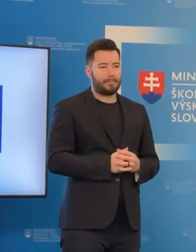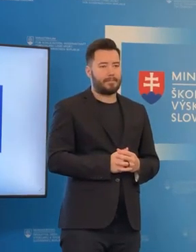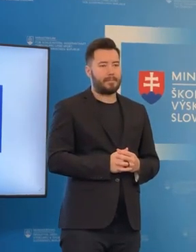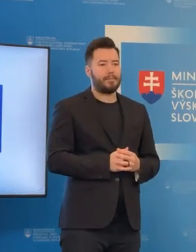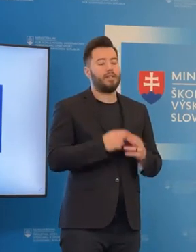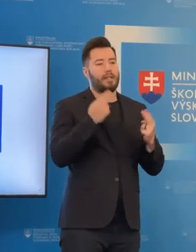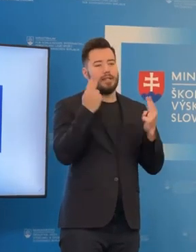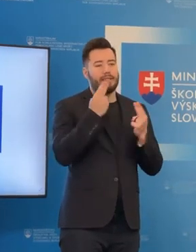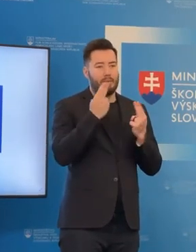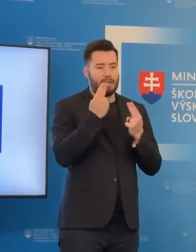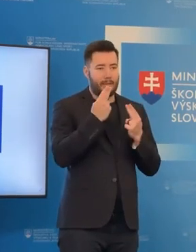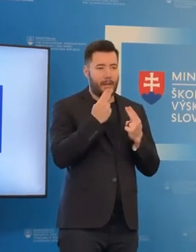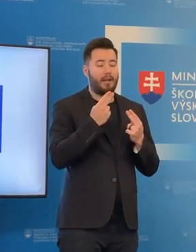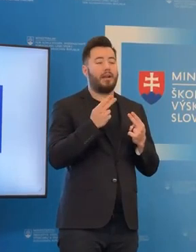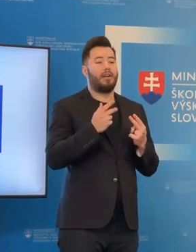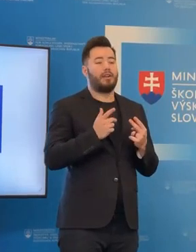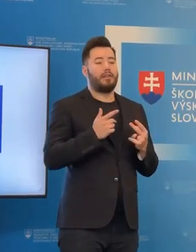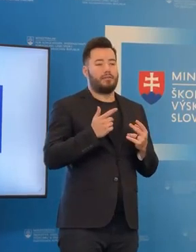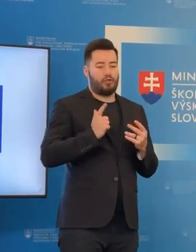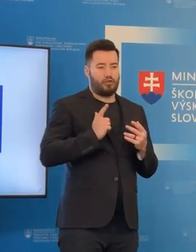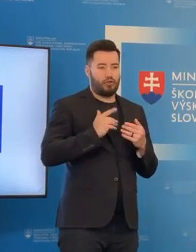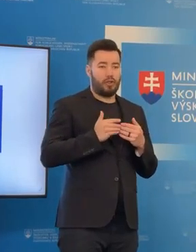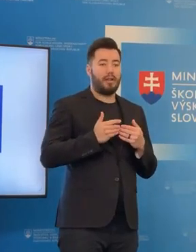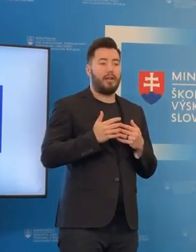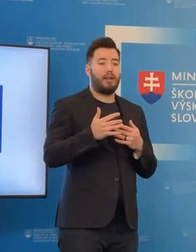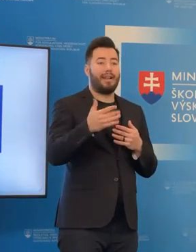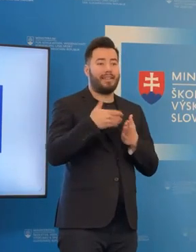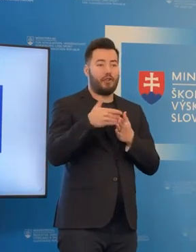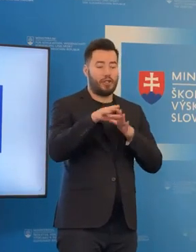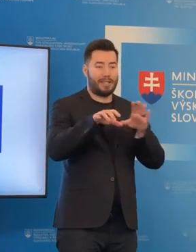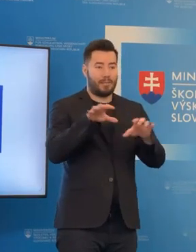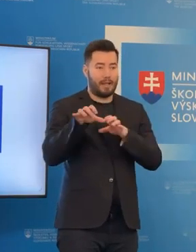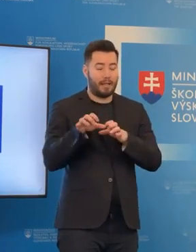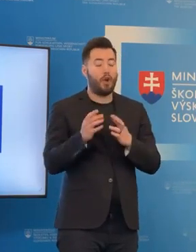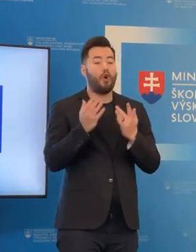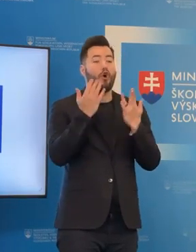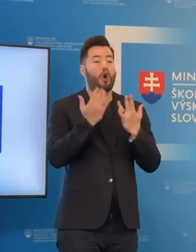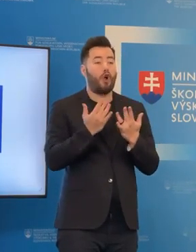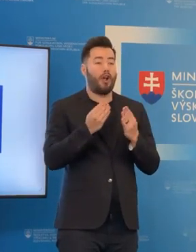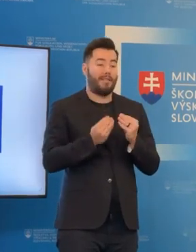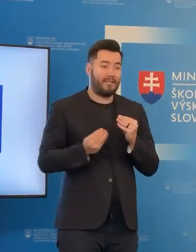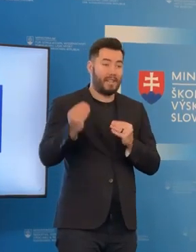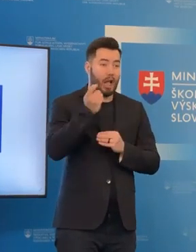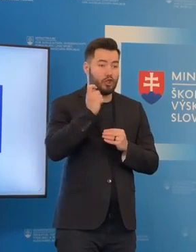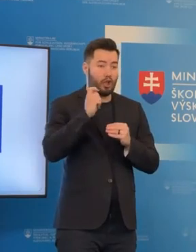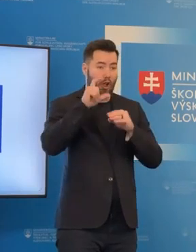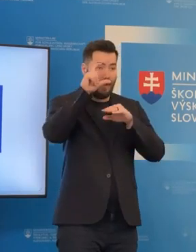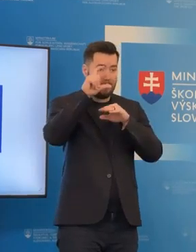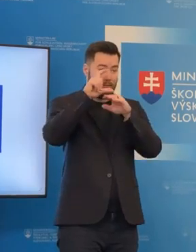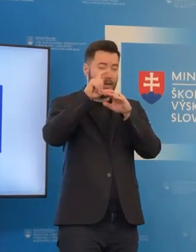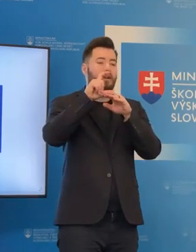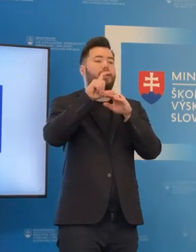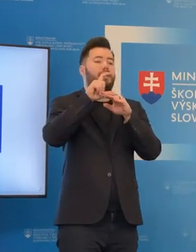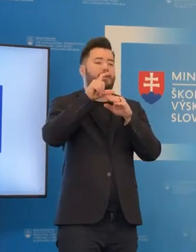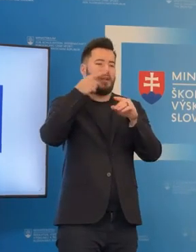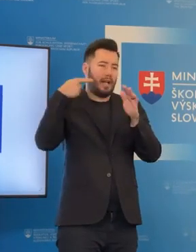Samozrejme, že v rámci toho ďalšieho zberu budeme robiť rozdiel týchto žiakov a následne sa budú doposielať presne v tejto istej výške